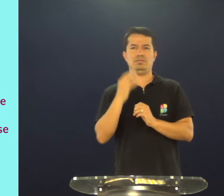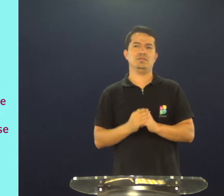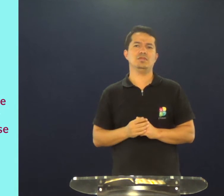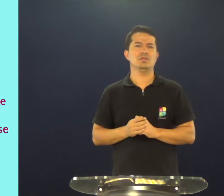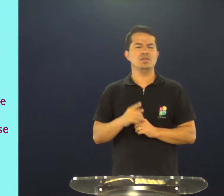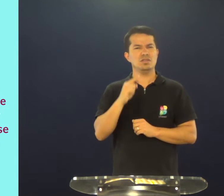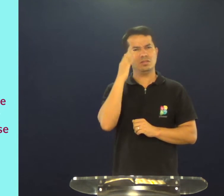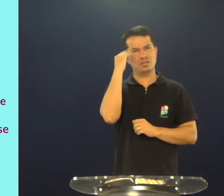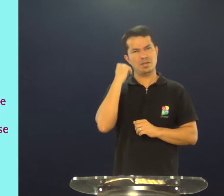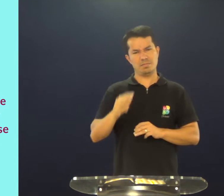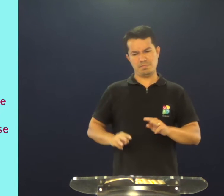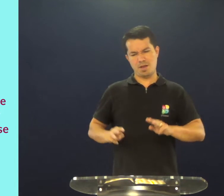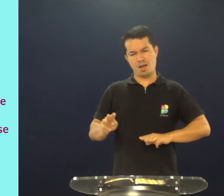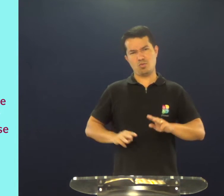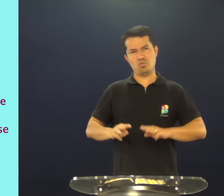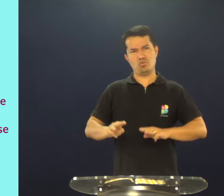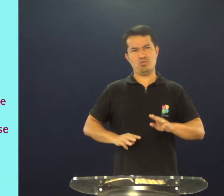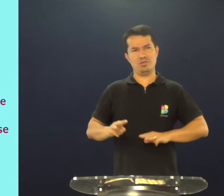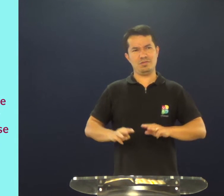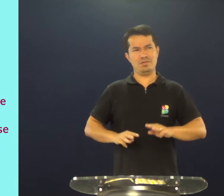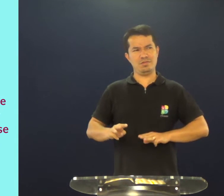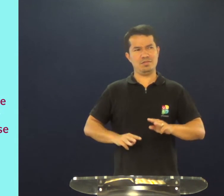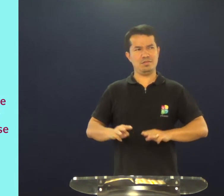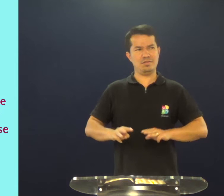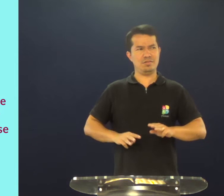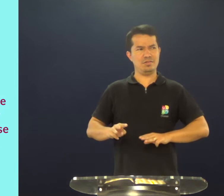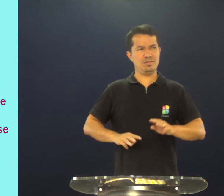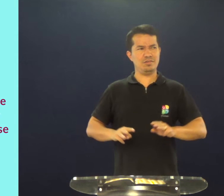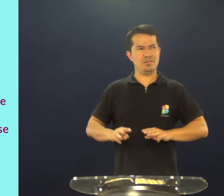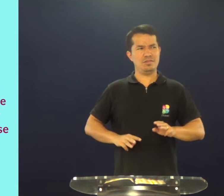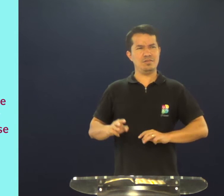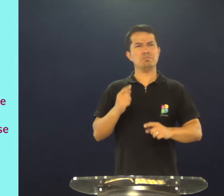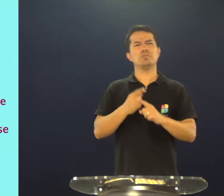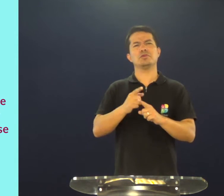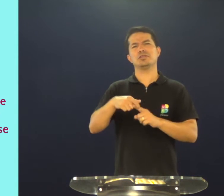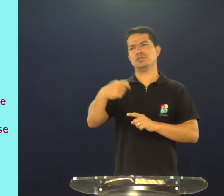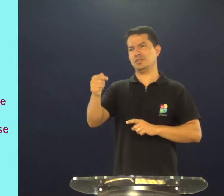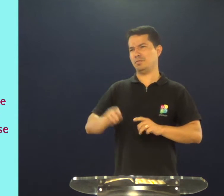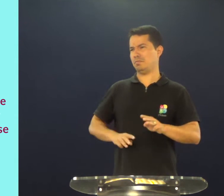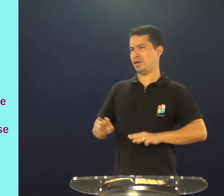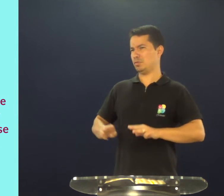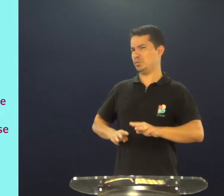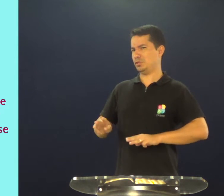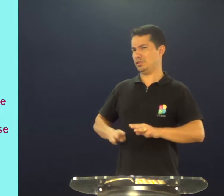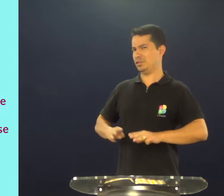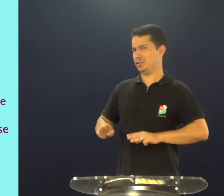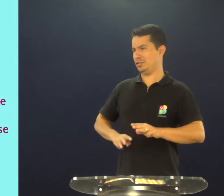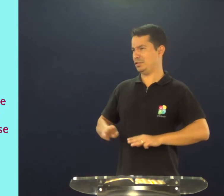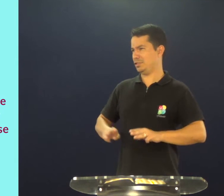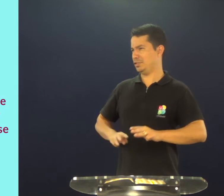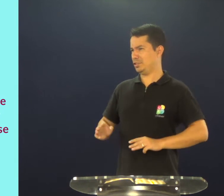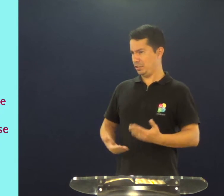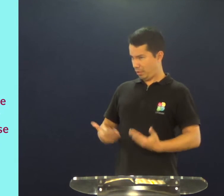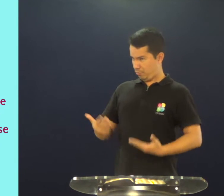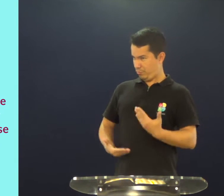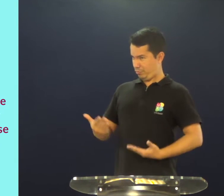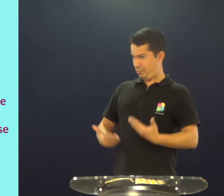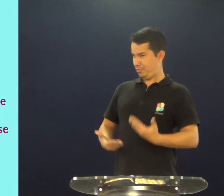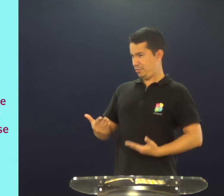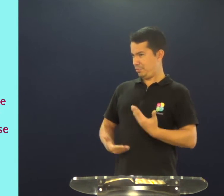versículo 34, sabe quem era Marcos? Sabe? Por que Marcos recebe esse sinal? Ele